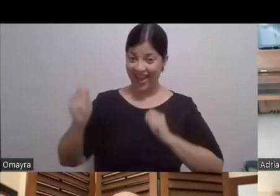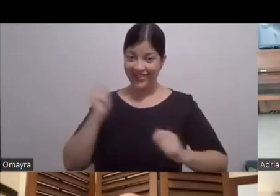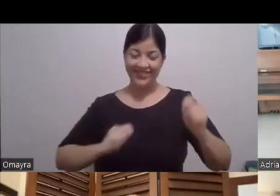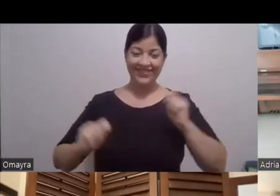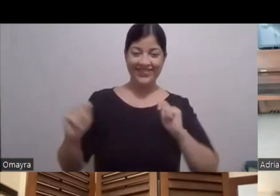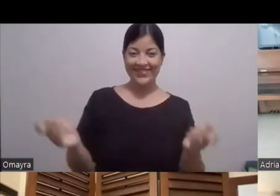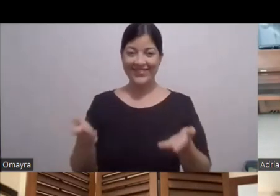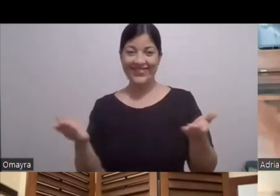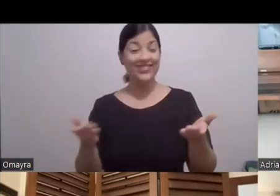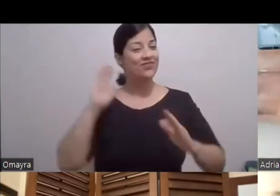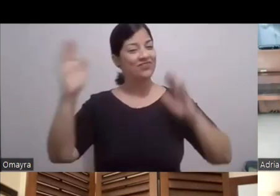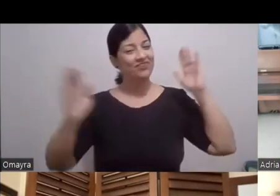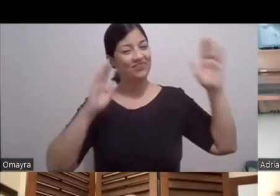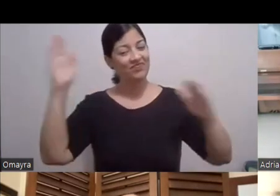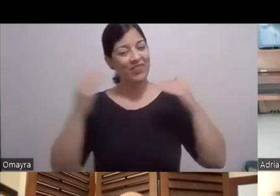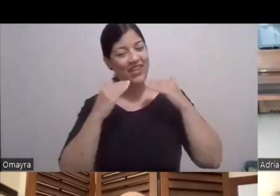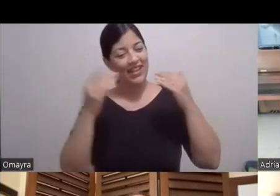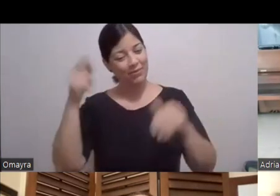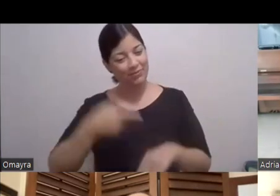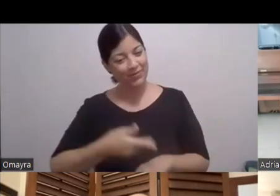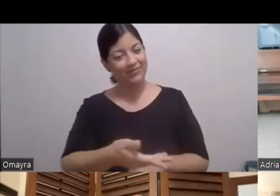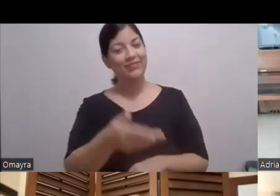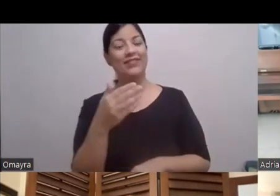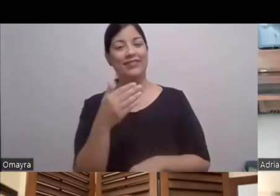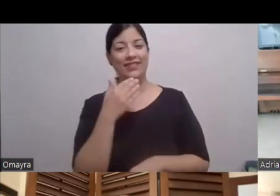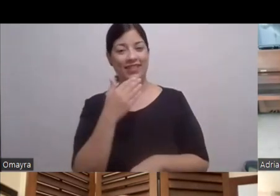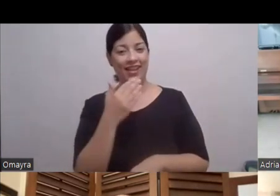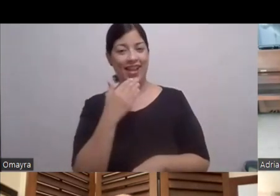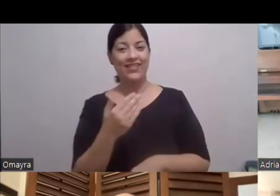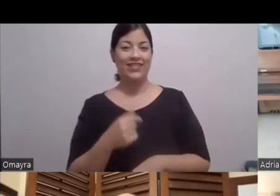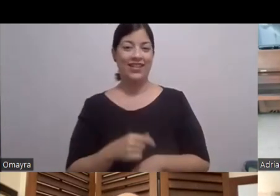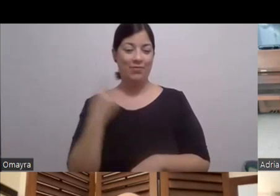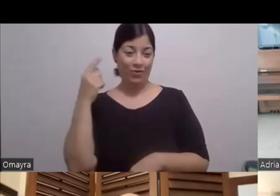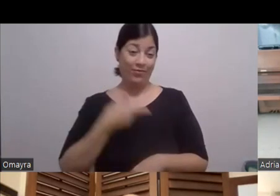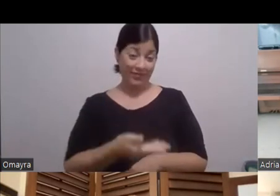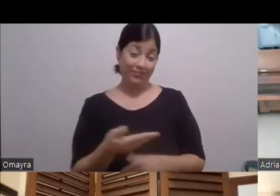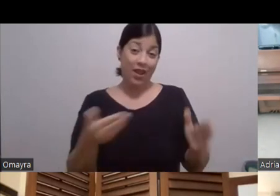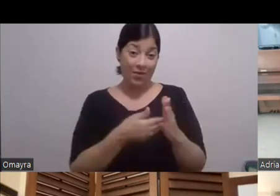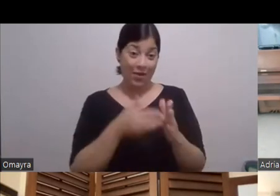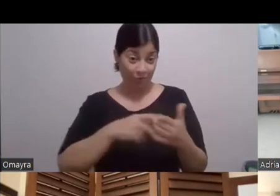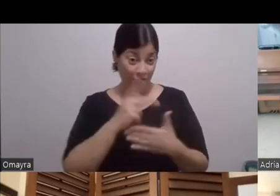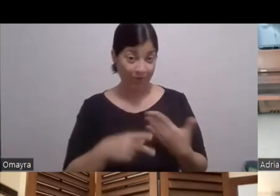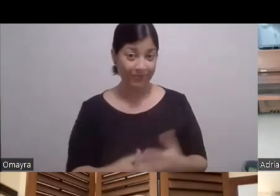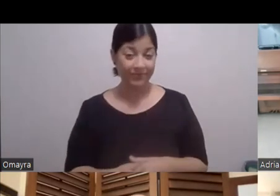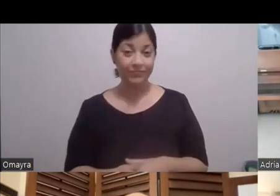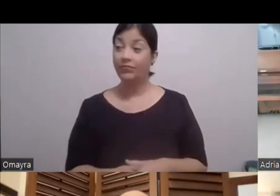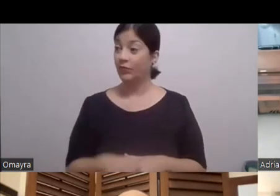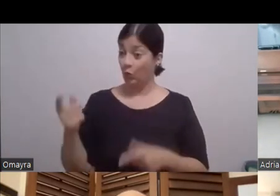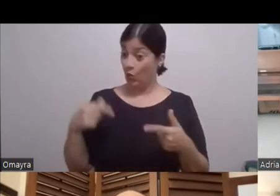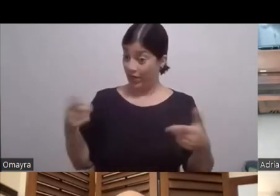Saludos, saludos Gracias por la invitación Gracias por nuevamente invitarme a su programa Y estás en Puerto Rico Ahora mismo, o sea, que podías